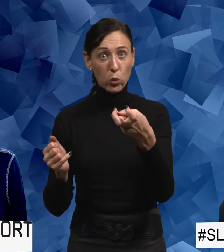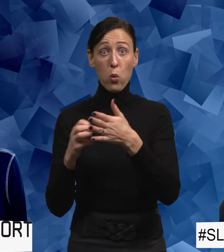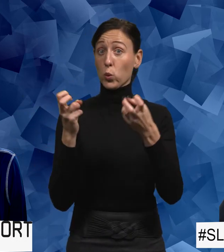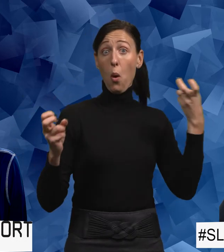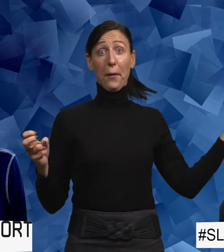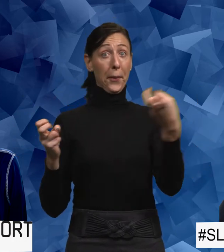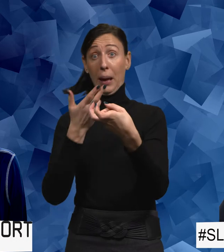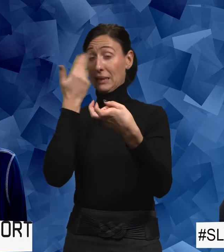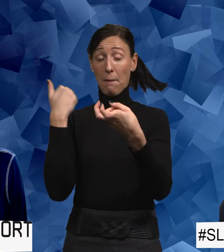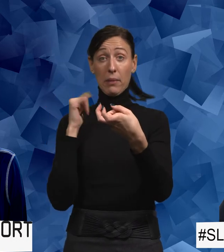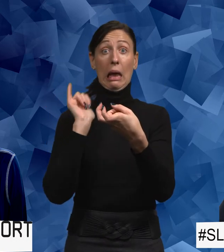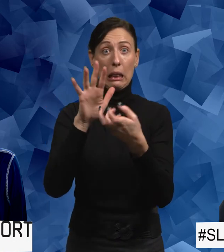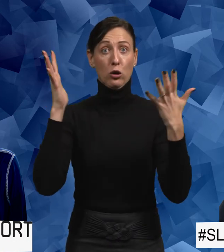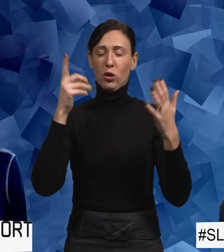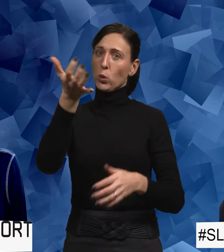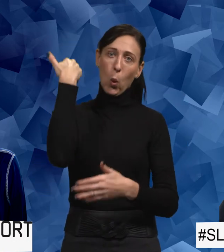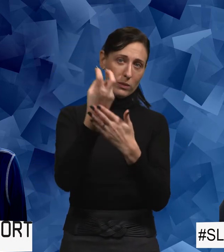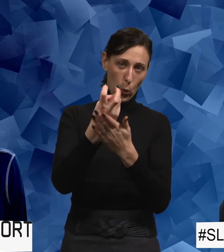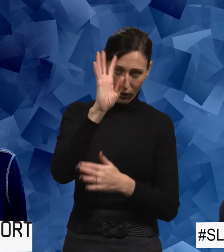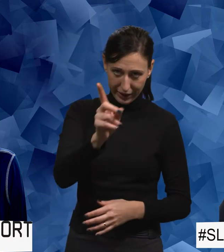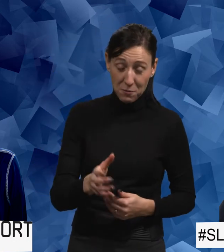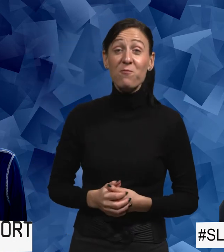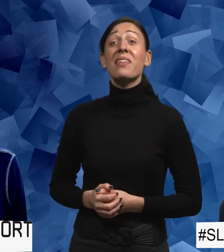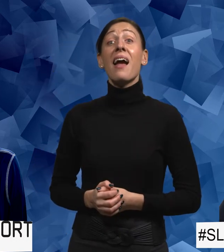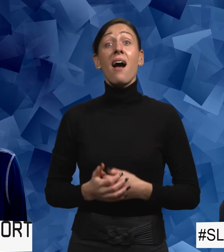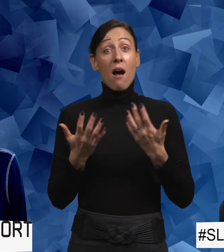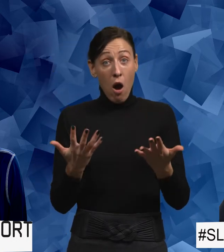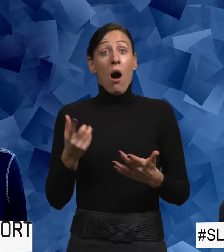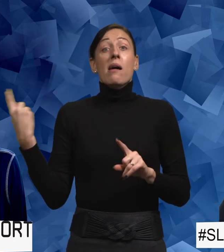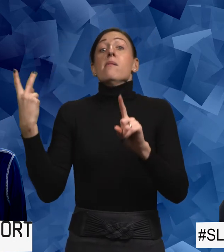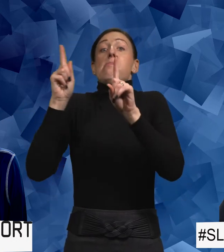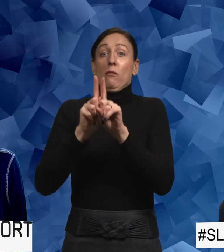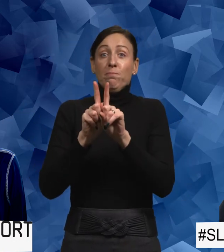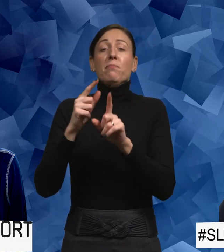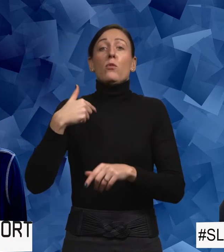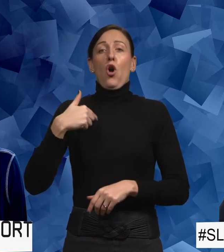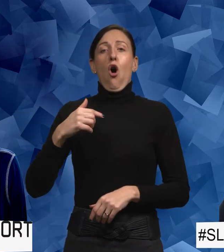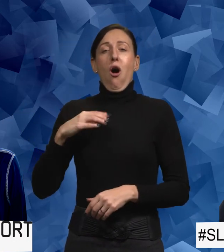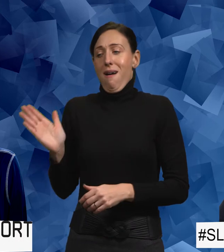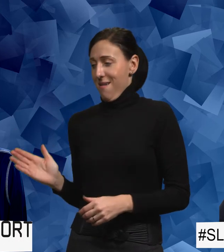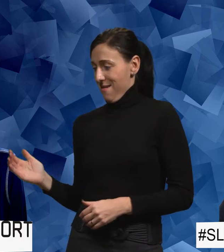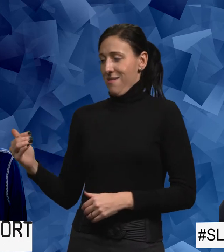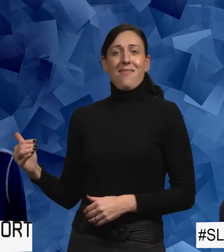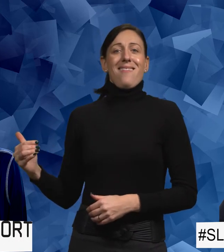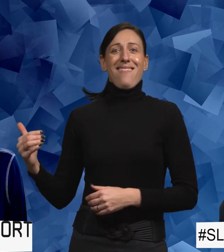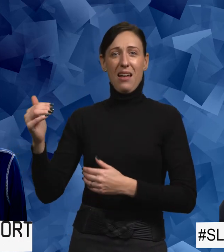stannar till och sen far det igen. Det här Stockholms tåget. Och då står han och så har jag min hand under hans